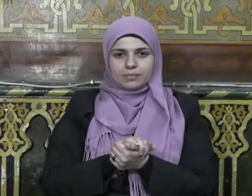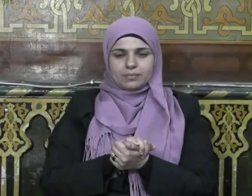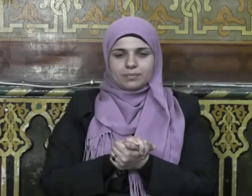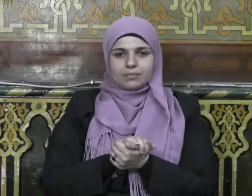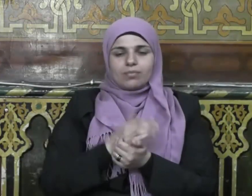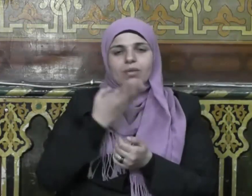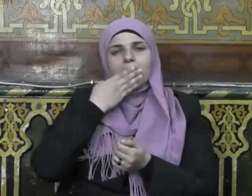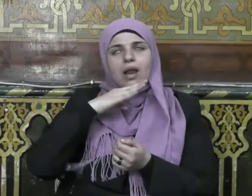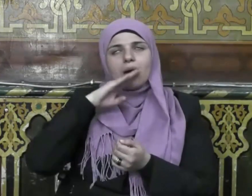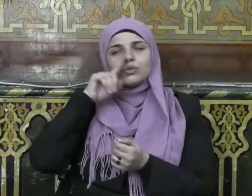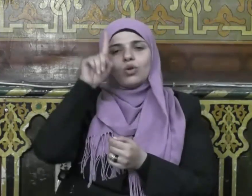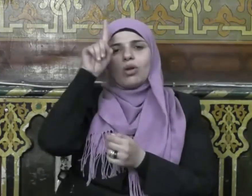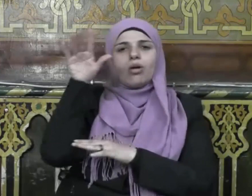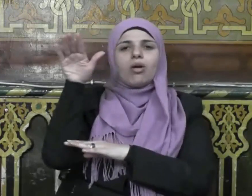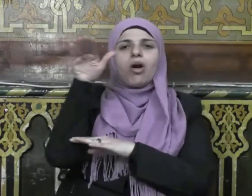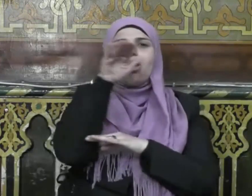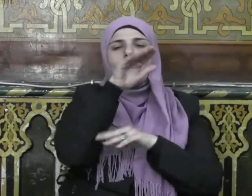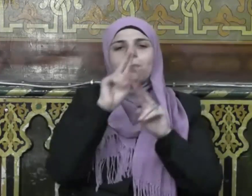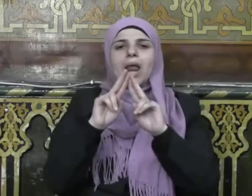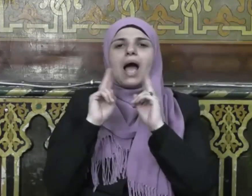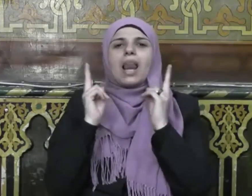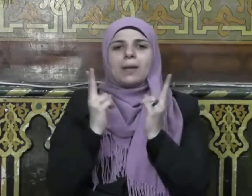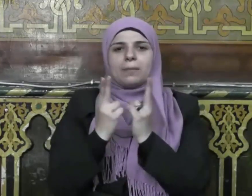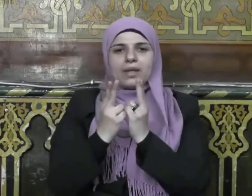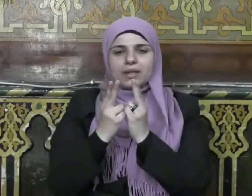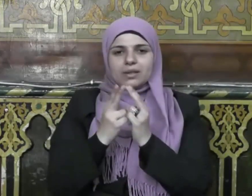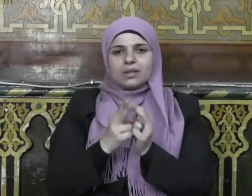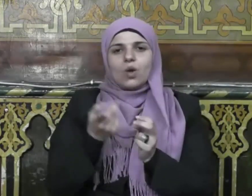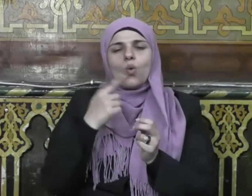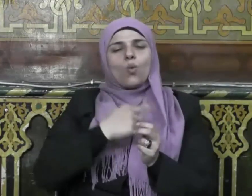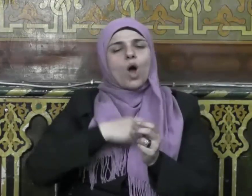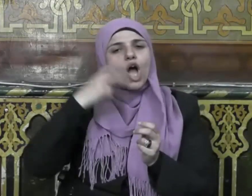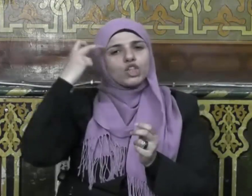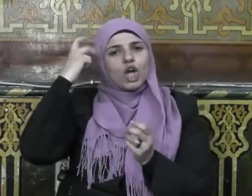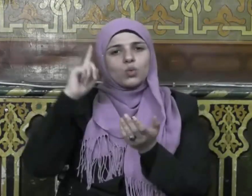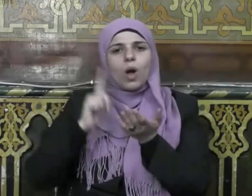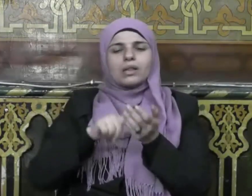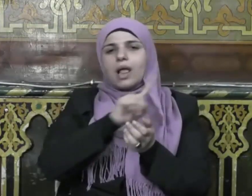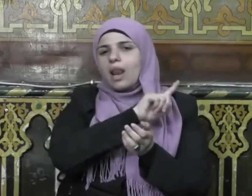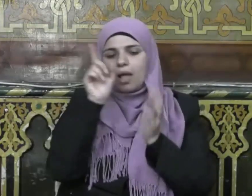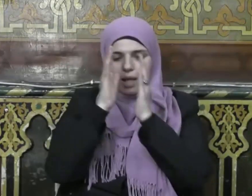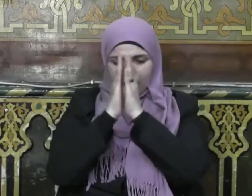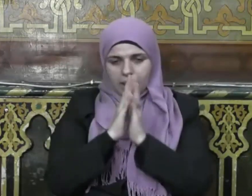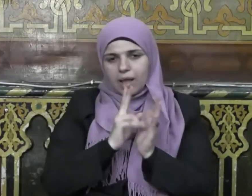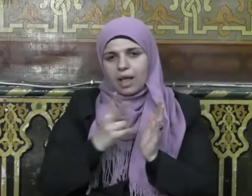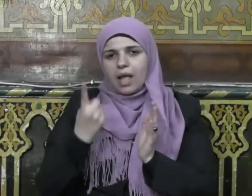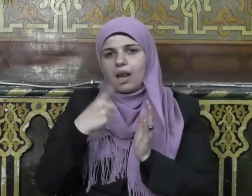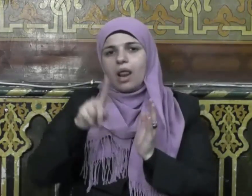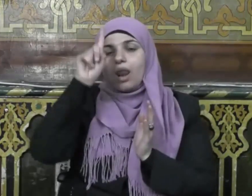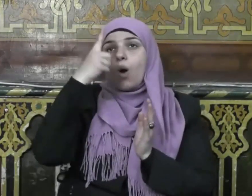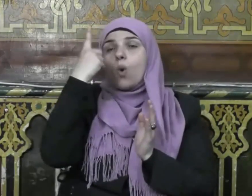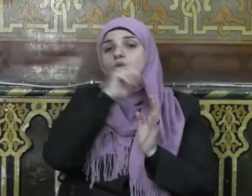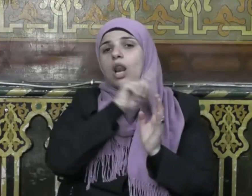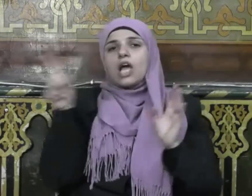الحمد لله رب العالمين وأشهد أن لا إله إلا الله وحده لا شريك له